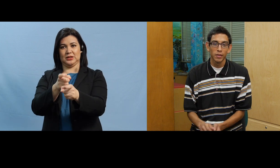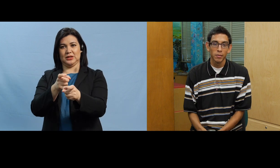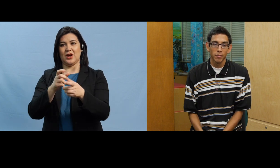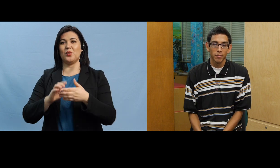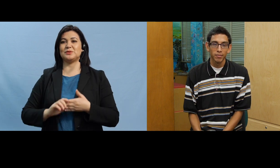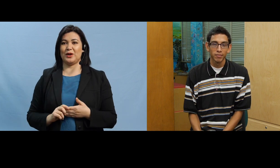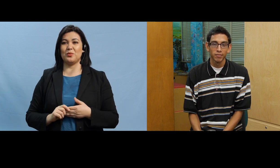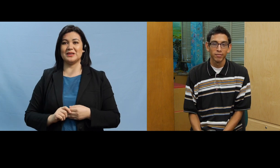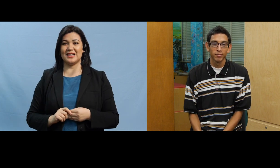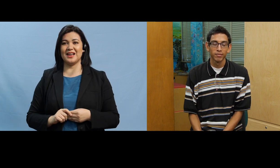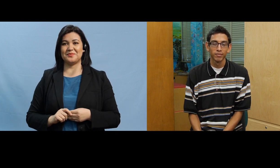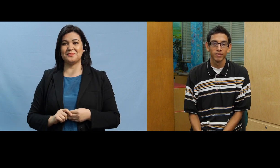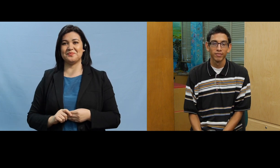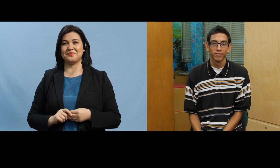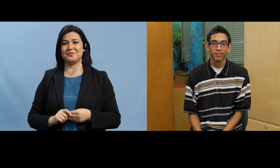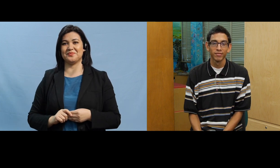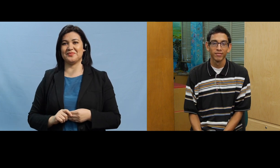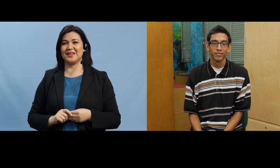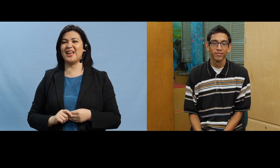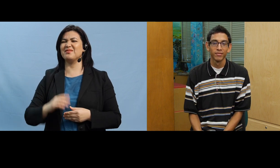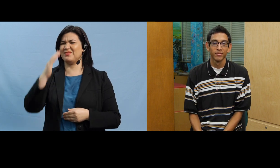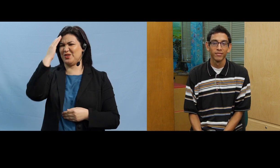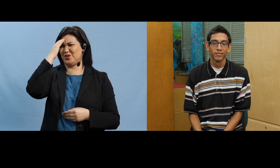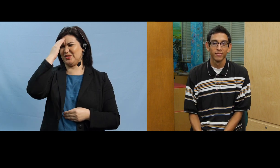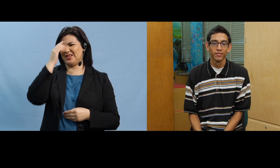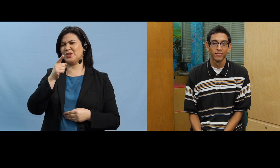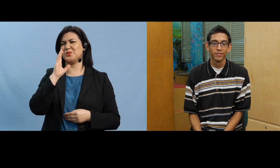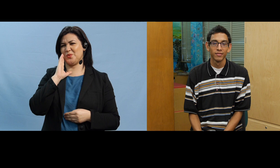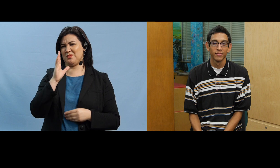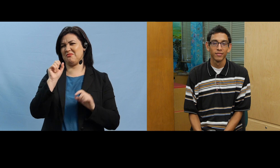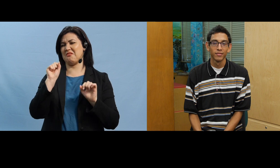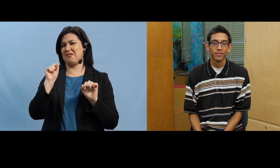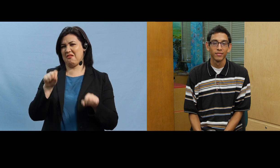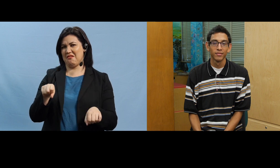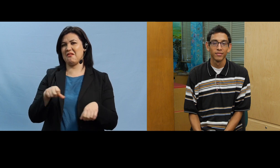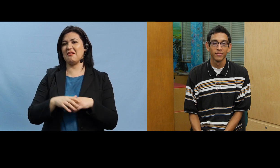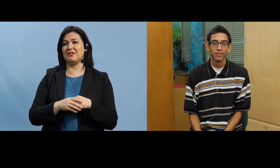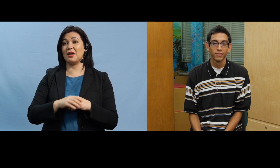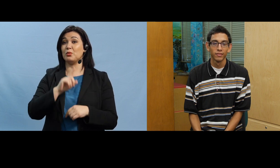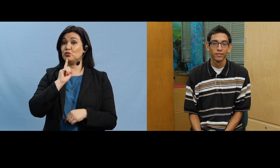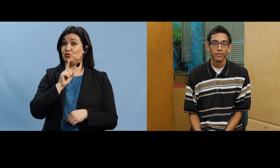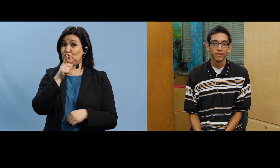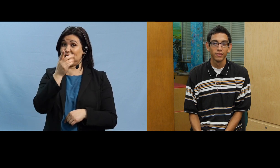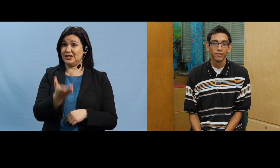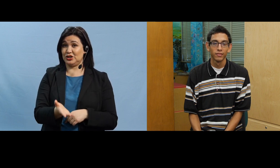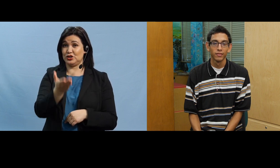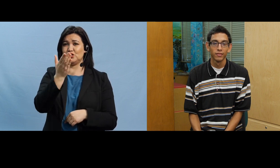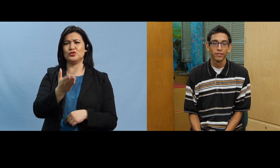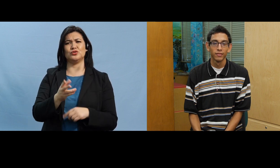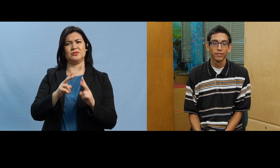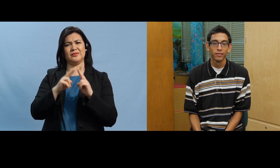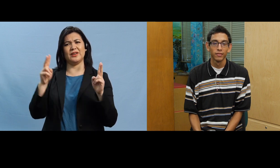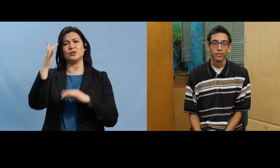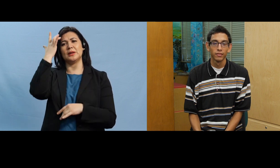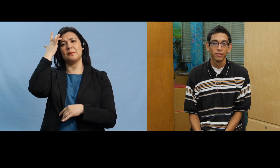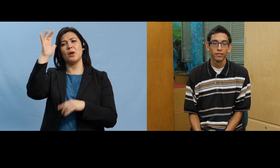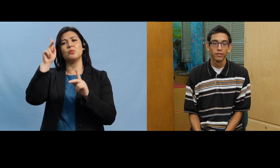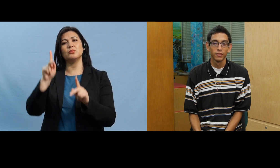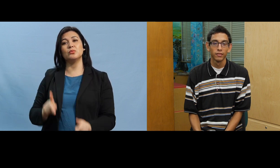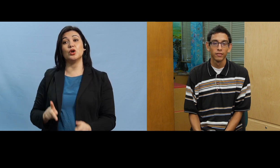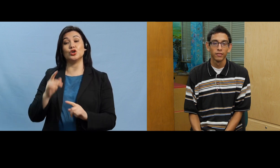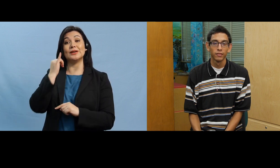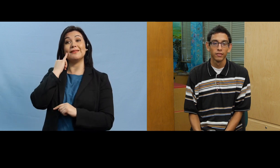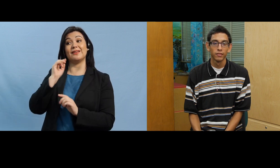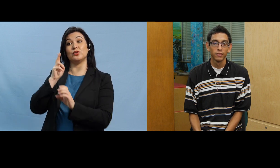o espero pasar yo sé que tú lo puedes hacer porque realmente es una persona muy inteligente y si tú vas a la clase